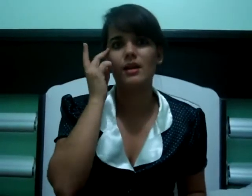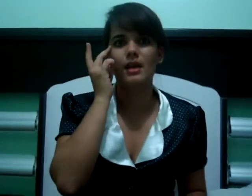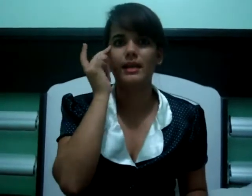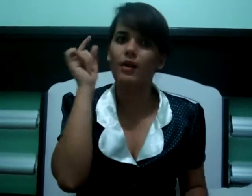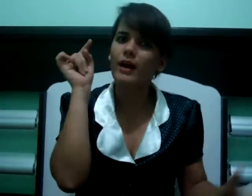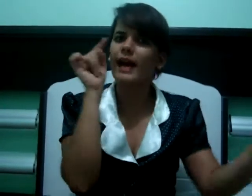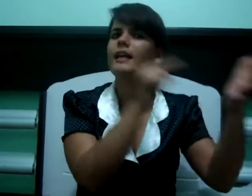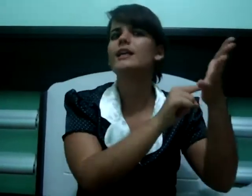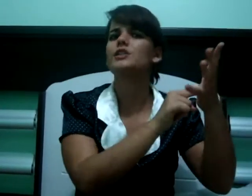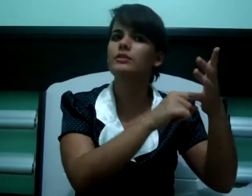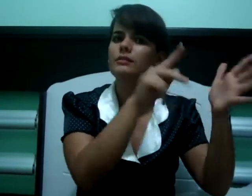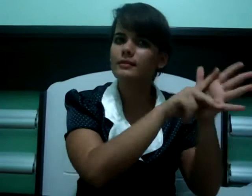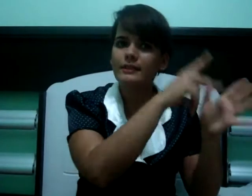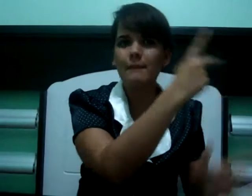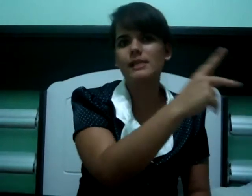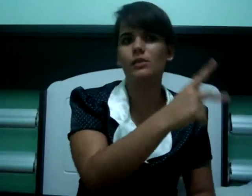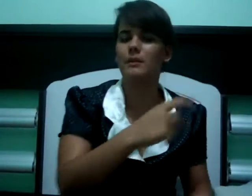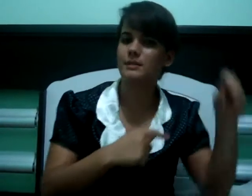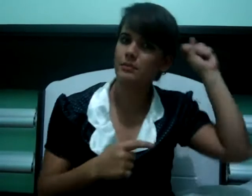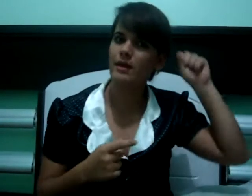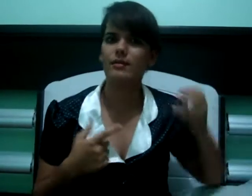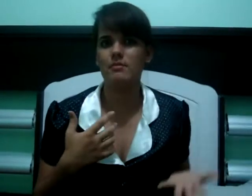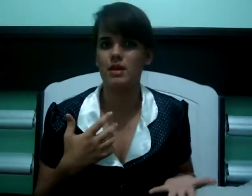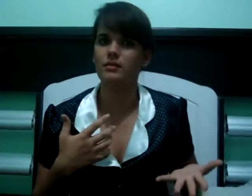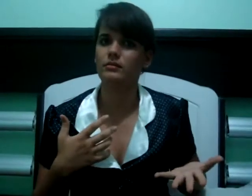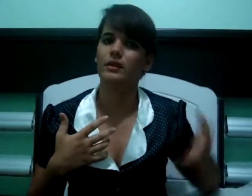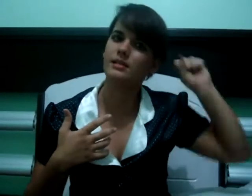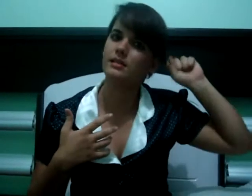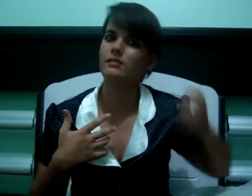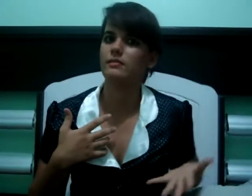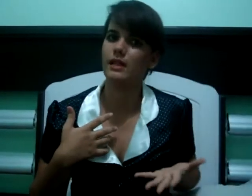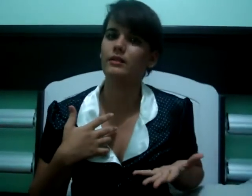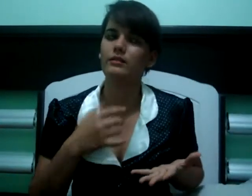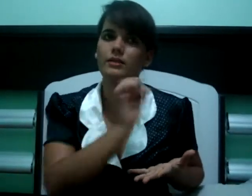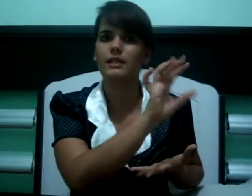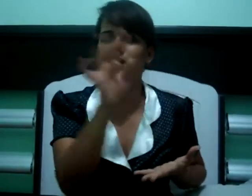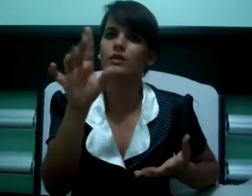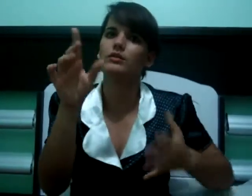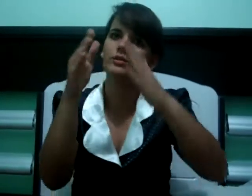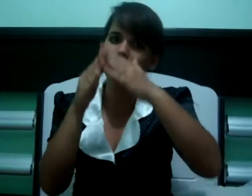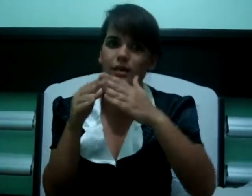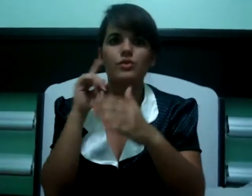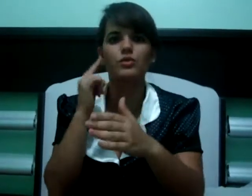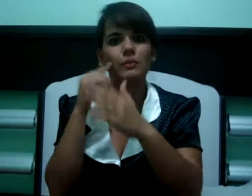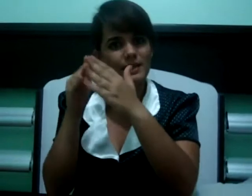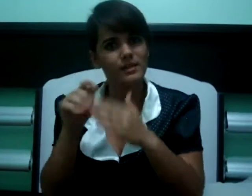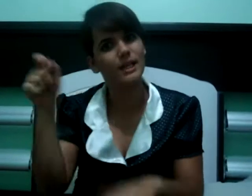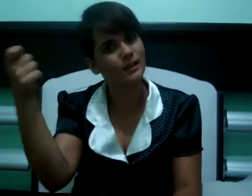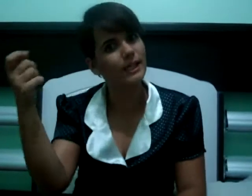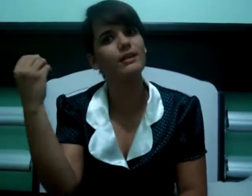que é o característico da pessoa. Por exemplo, meu cabelo. Assim, certo? Você também, quando chegar no surdo, peça um sinal que